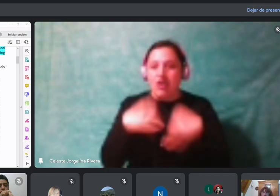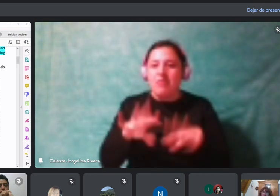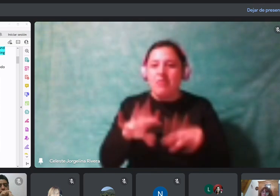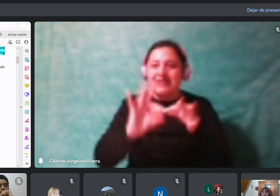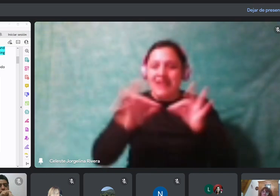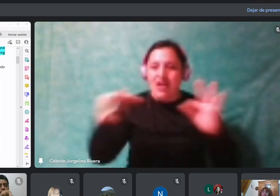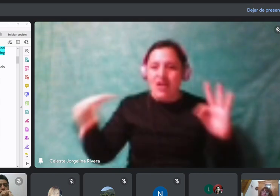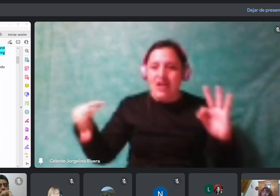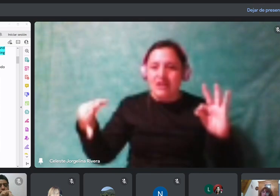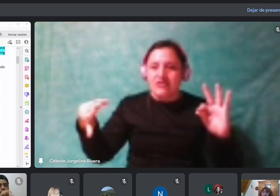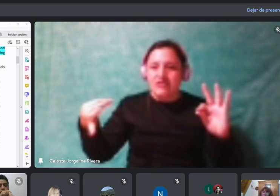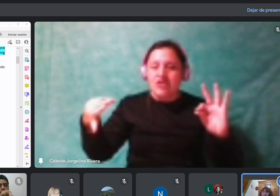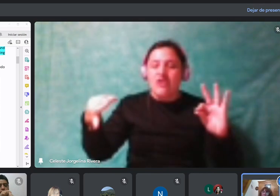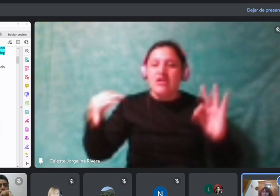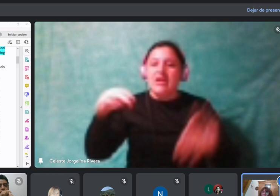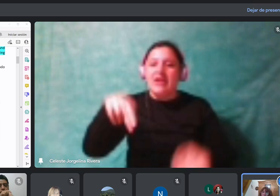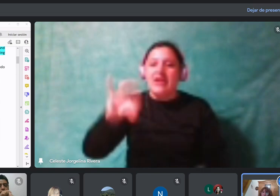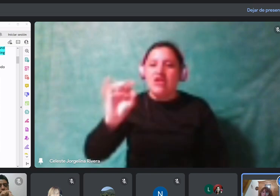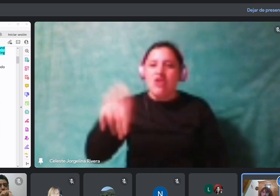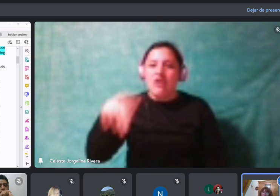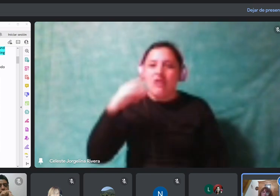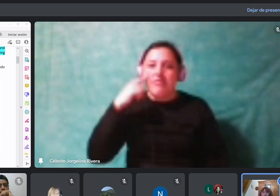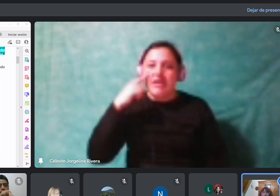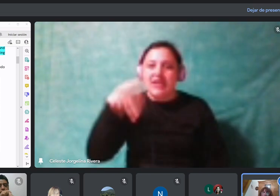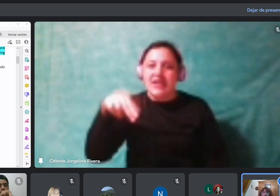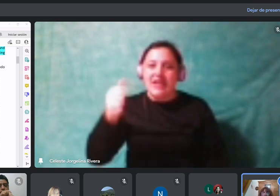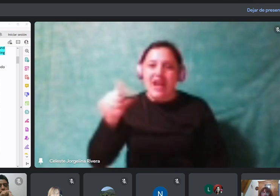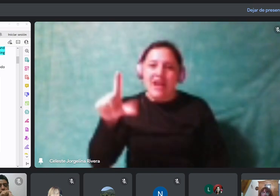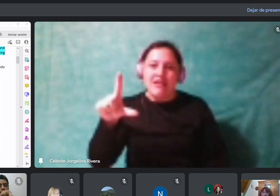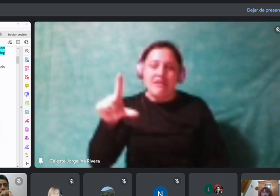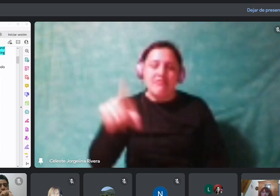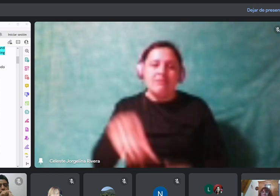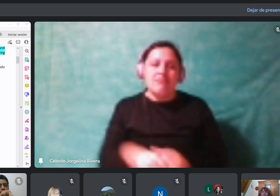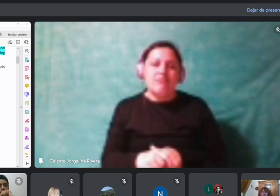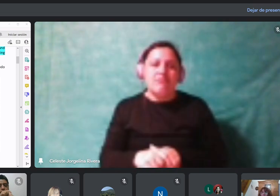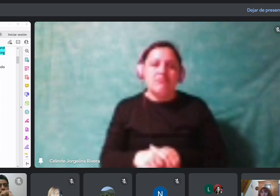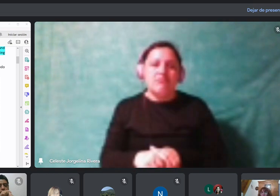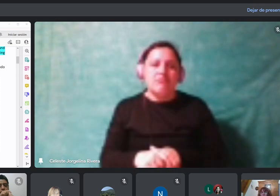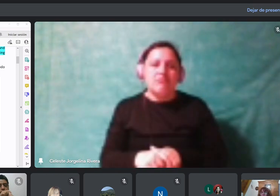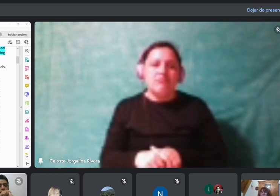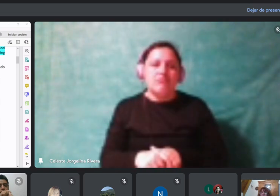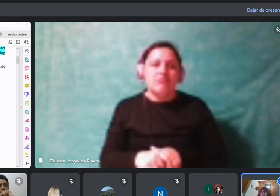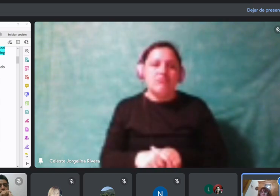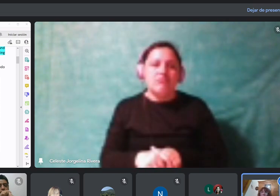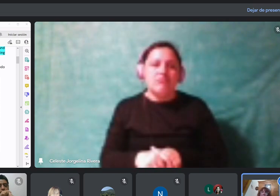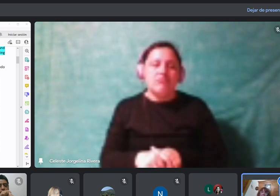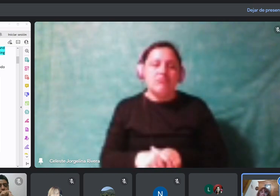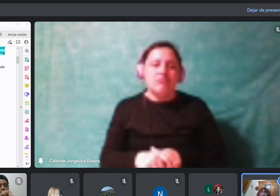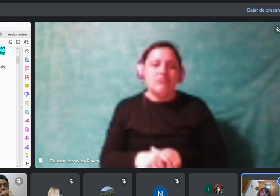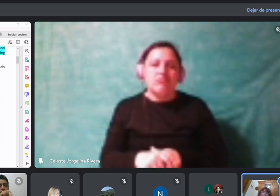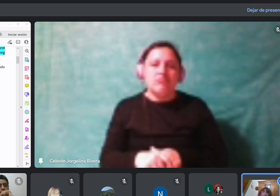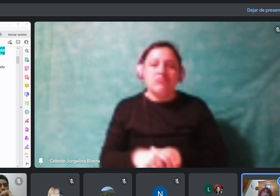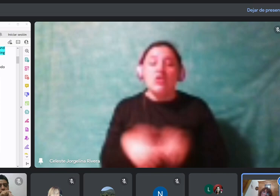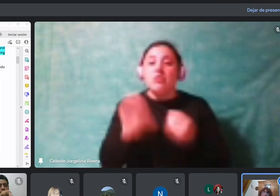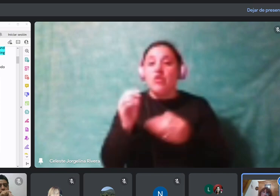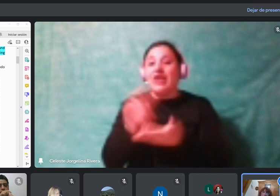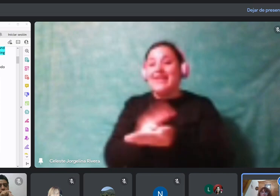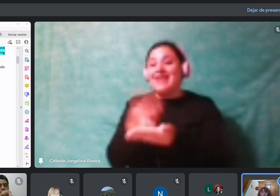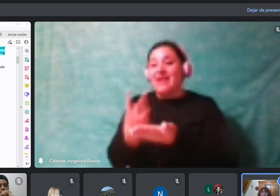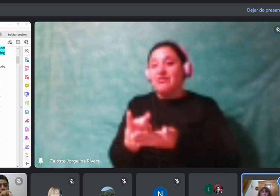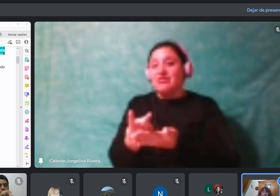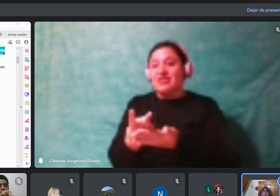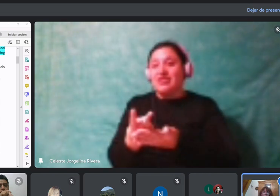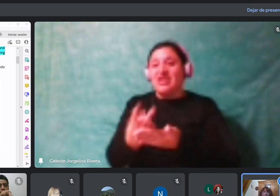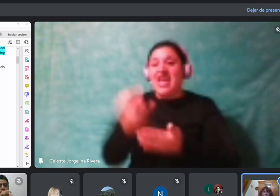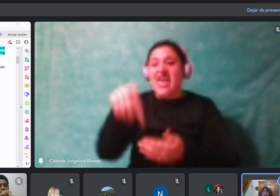es un bloque. Ajá. Porque está determinando a cross. Claro, porque vos lo vas a traducir estas o estos de